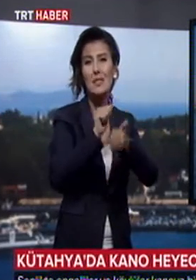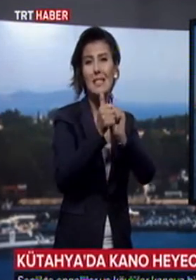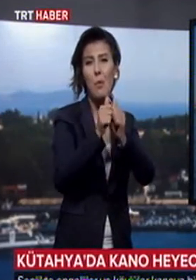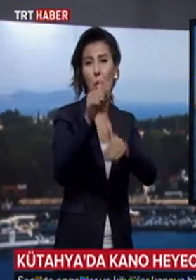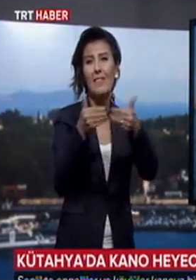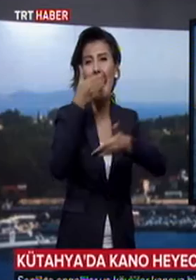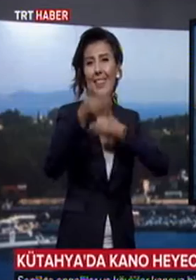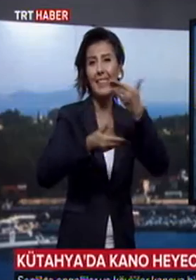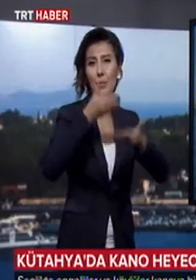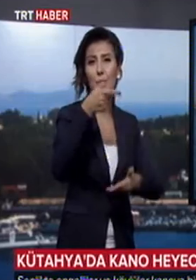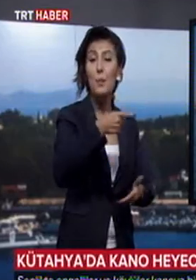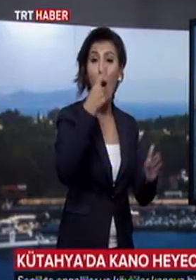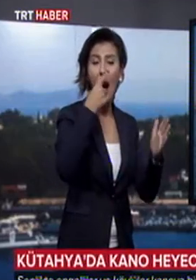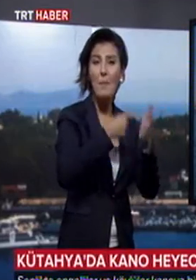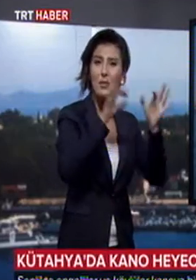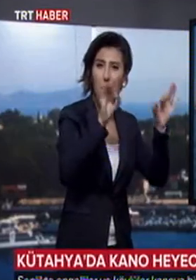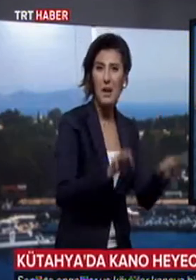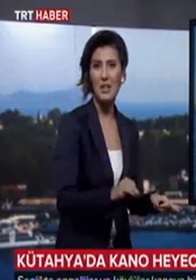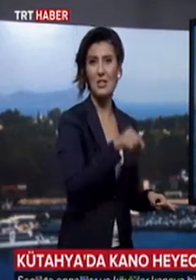herkes el atınca, destekleyince böyle güzel renkli bir etkinlik ortaya çıktı.